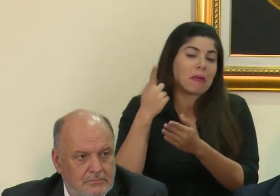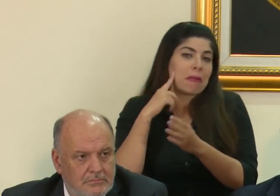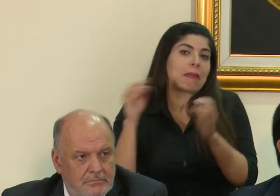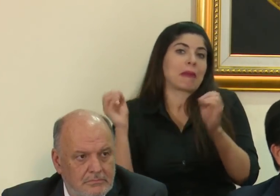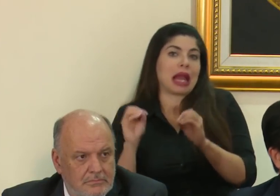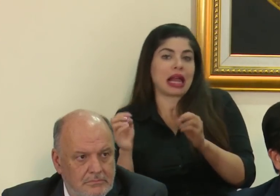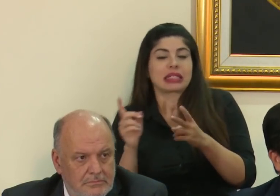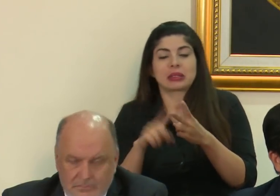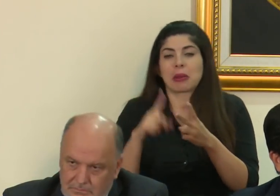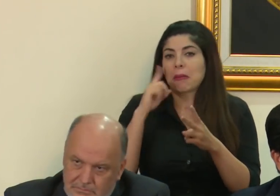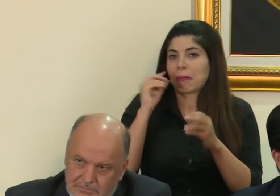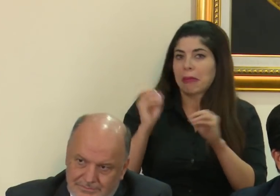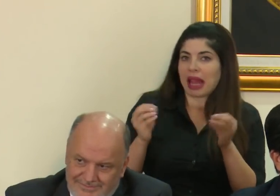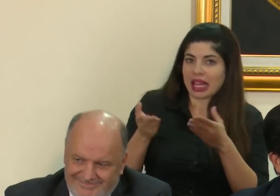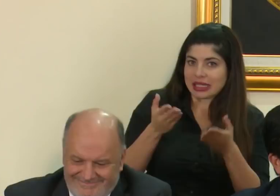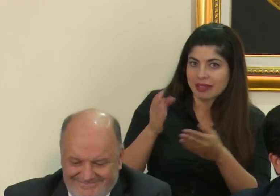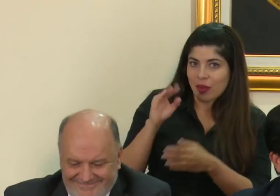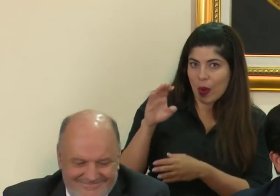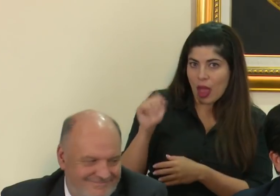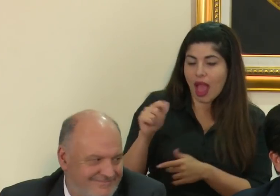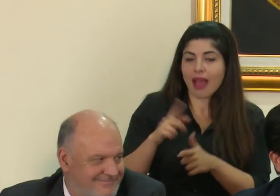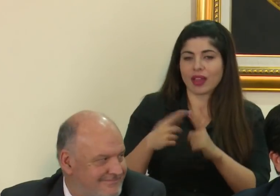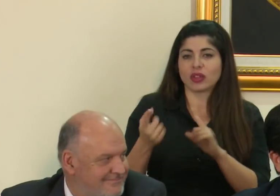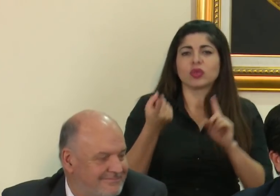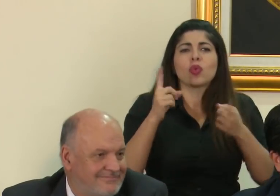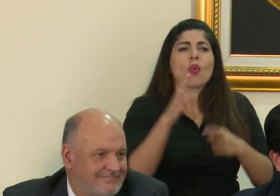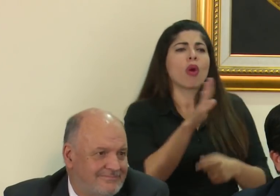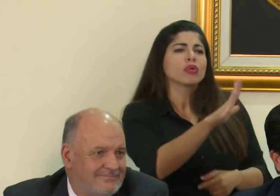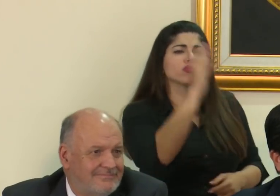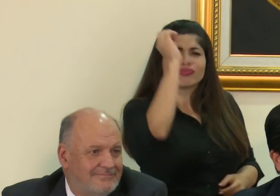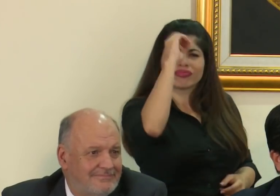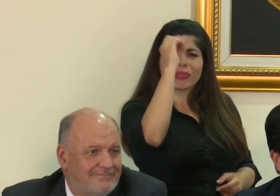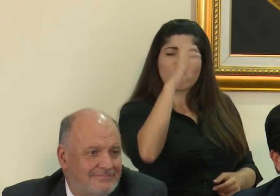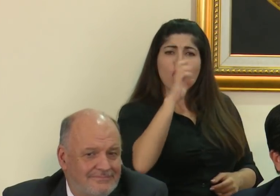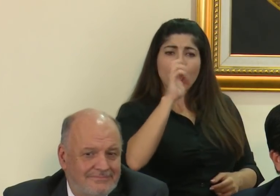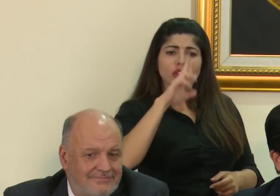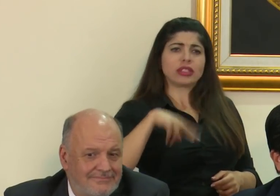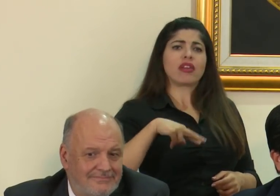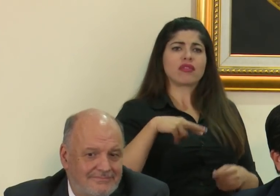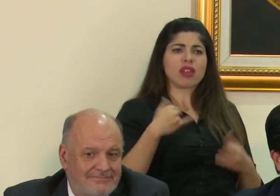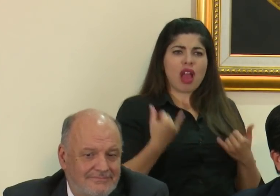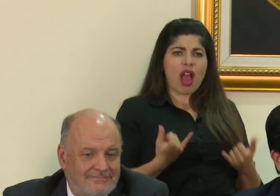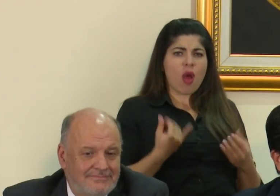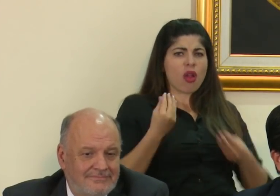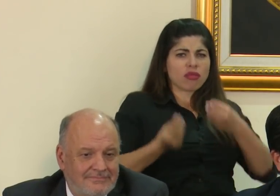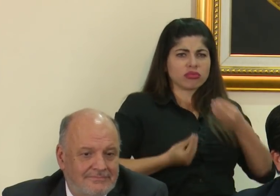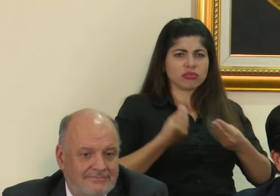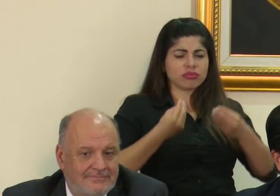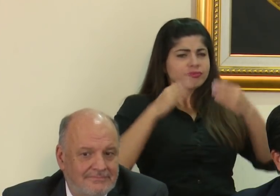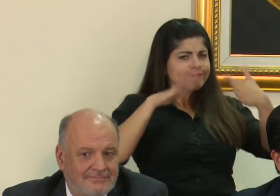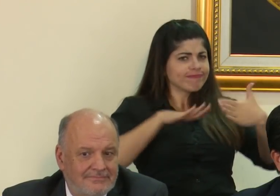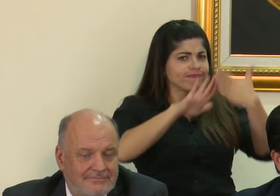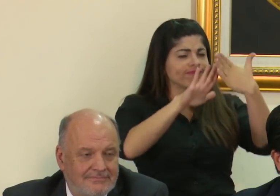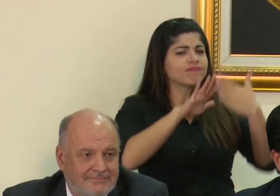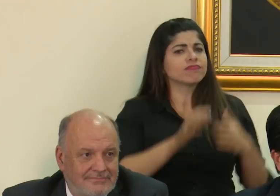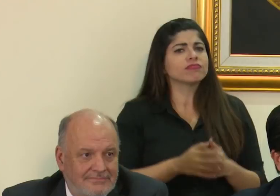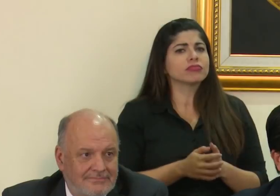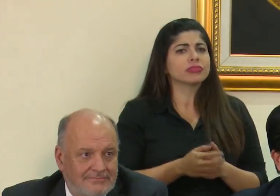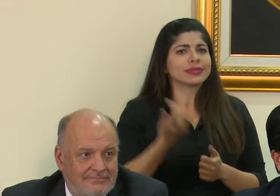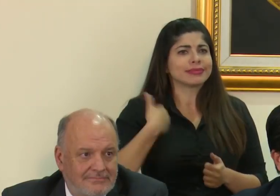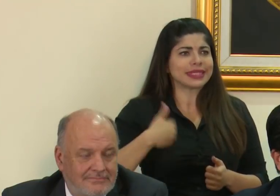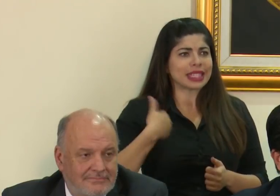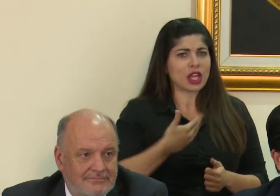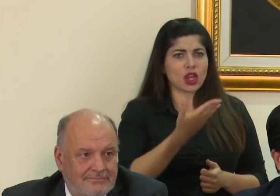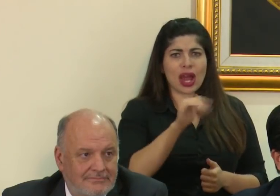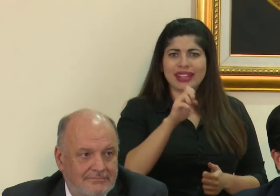nada, segundo para nada. ¿Cuál va a ser la posición de Costa Rica ahora con el señor